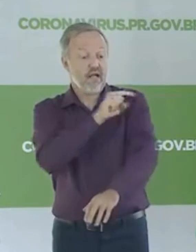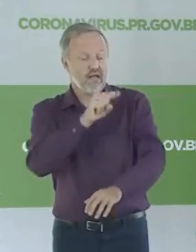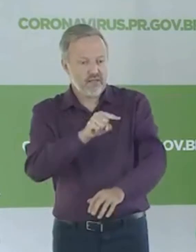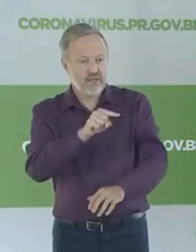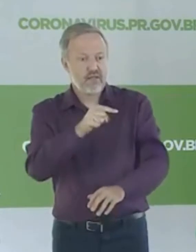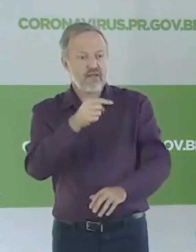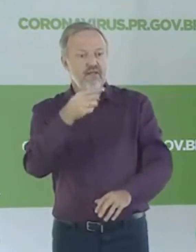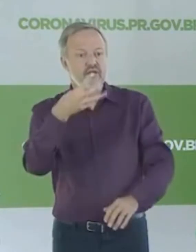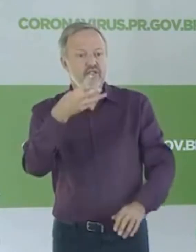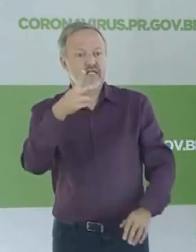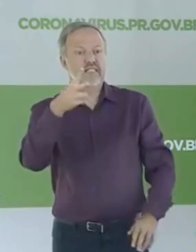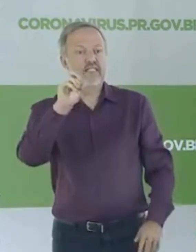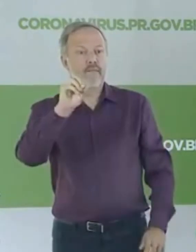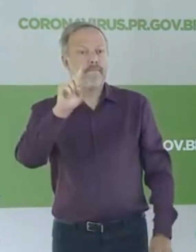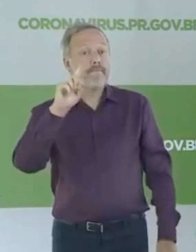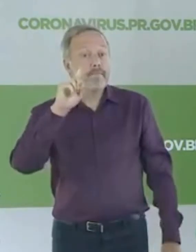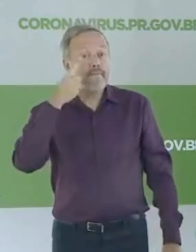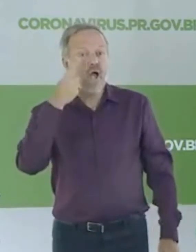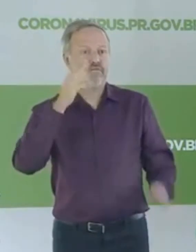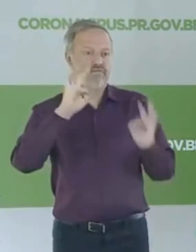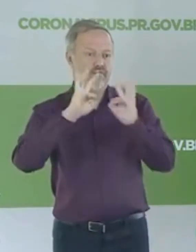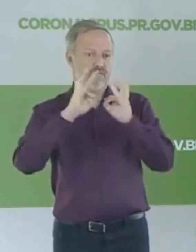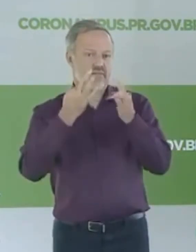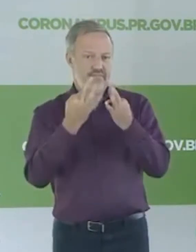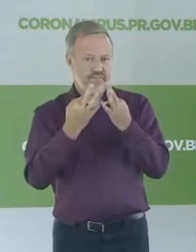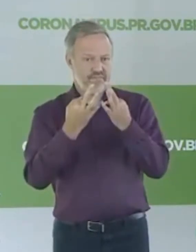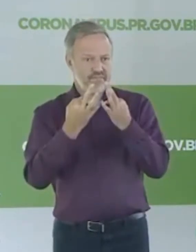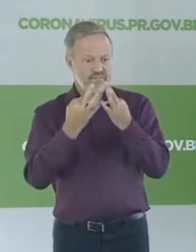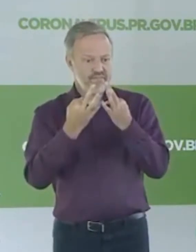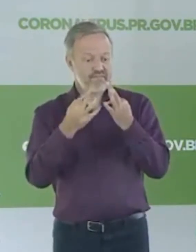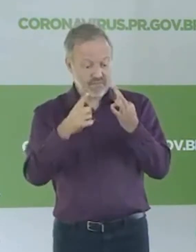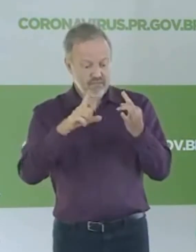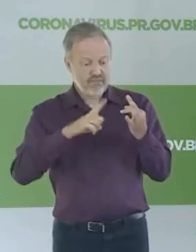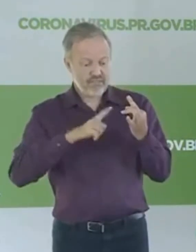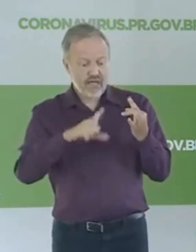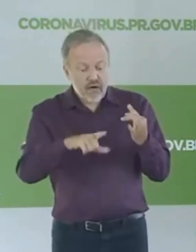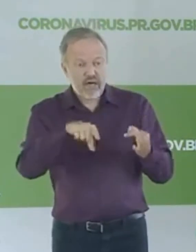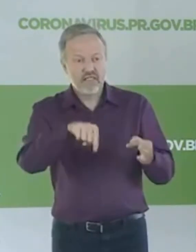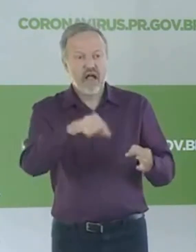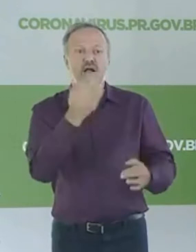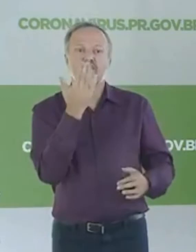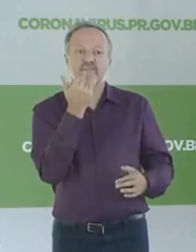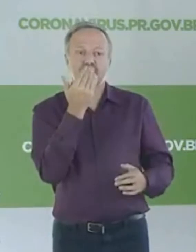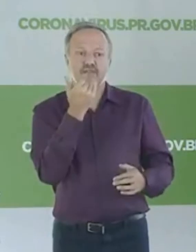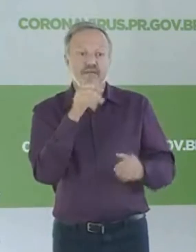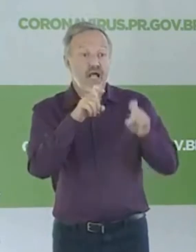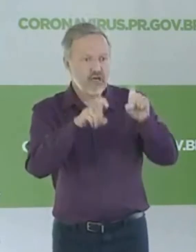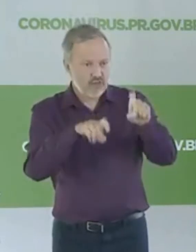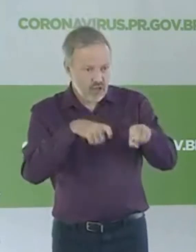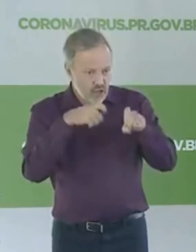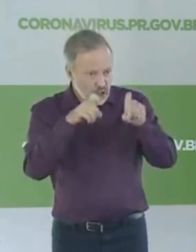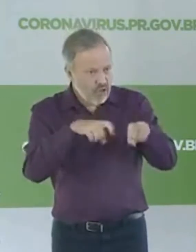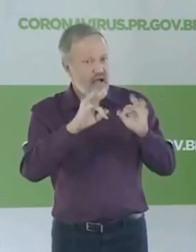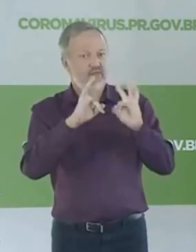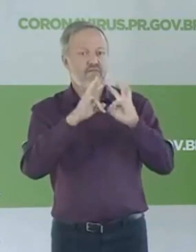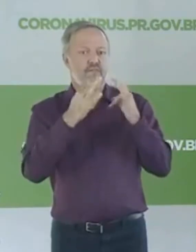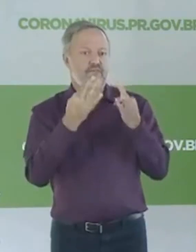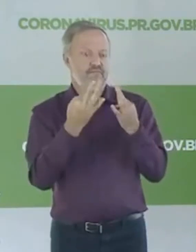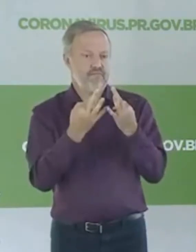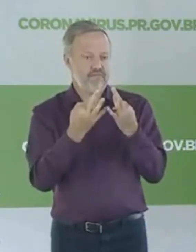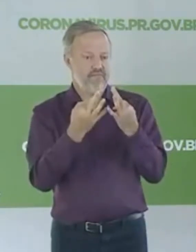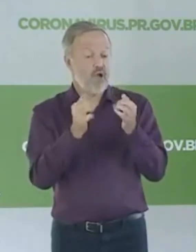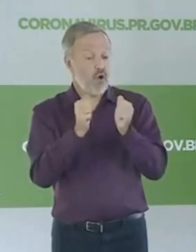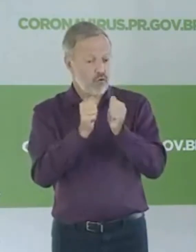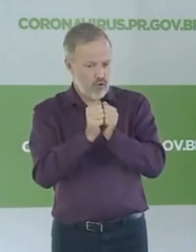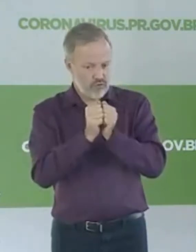320 mil famílias serão beneficiadas com esse investimento da agricultura familiar, junto com